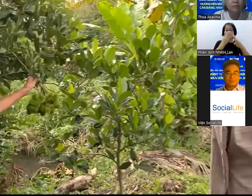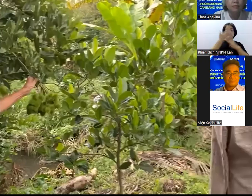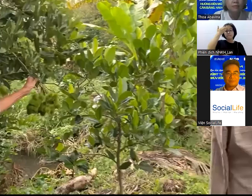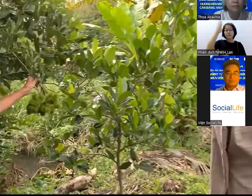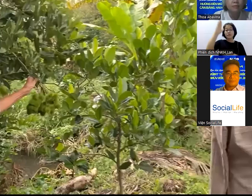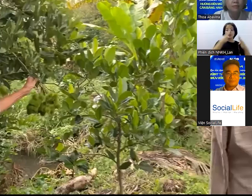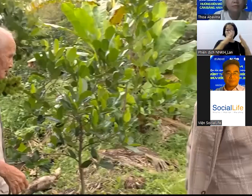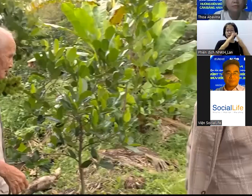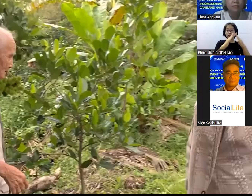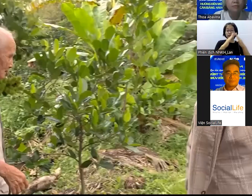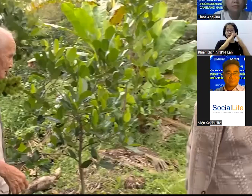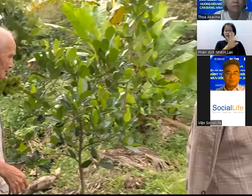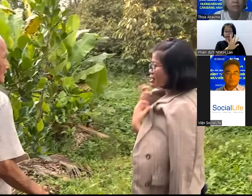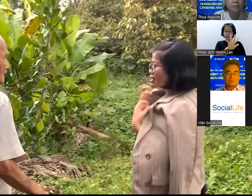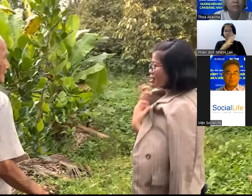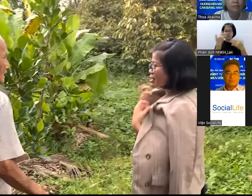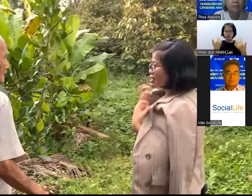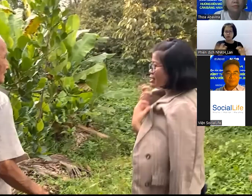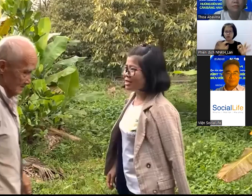Hãy subscribe kênh Mì Gõ Để bỏ